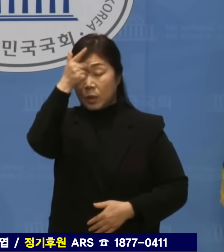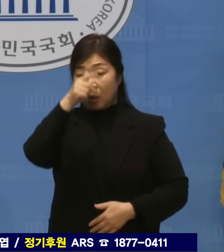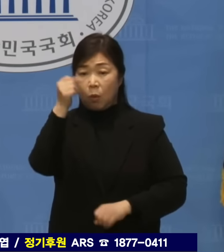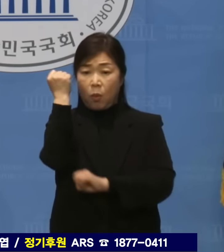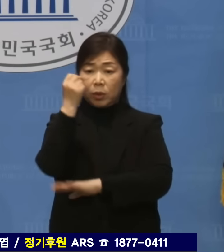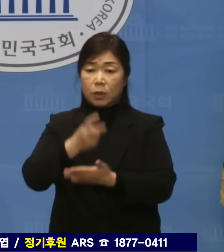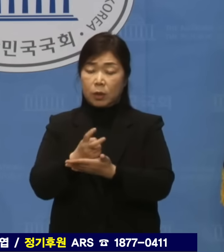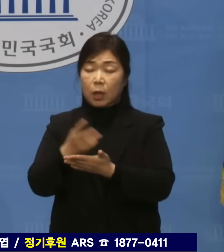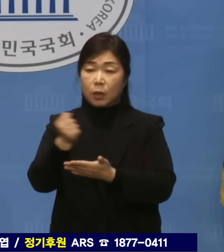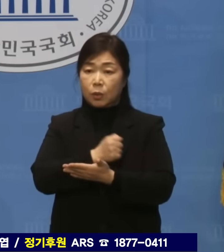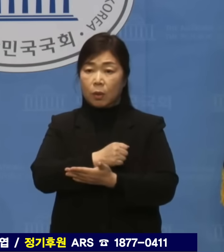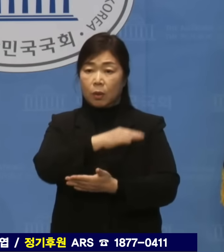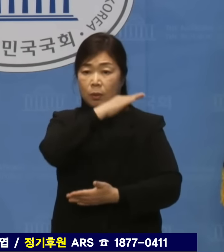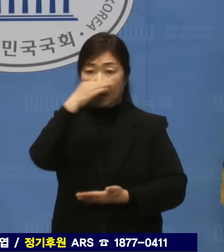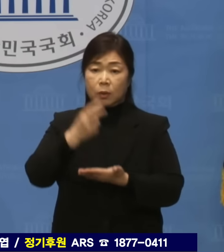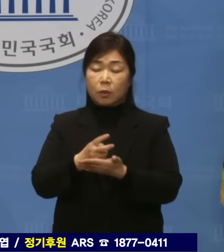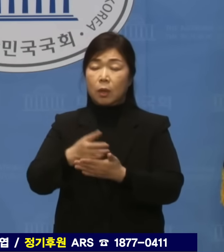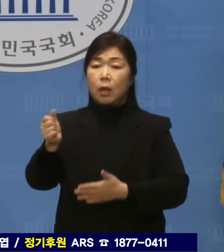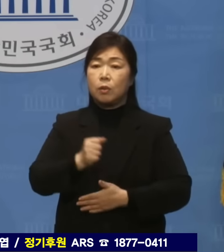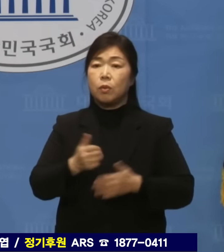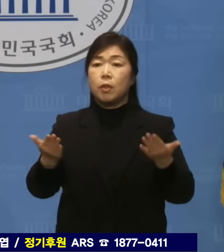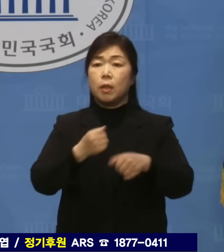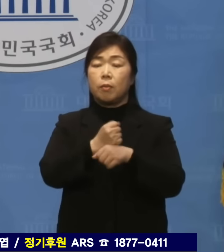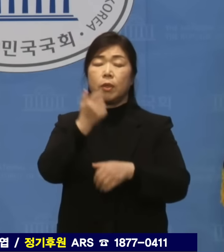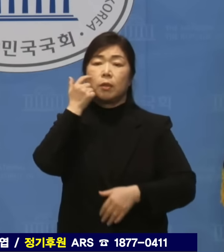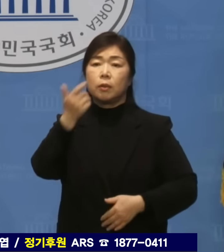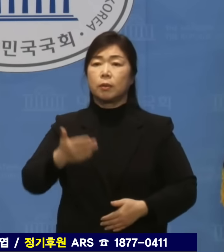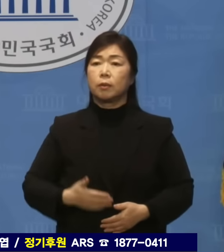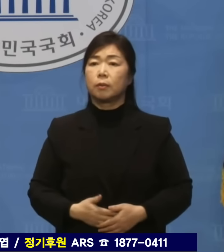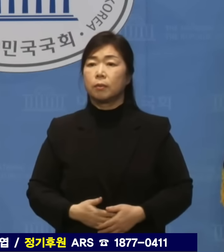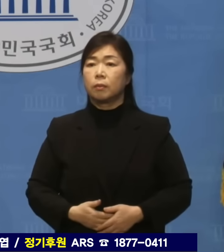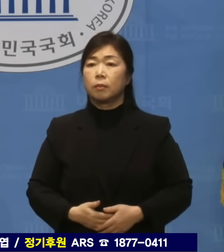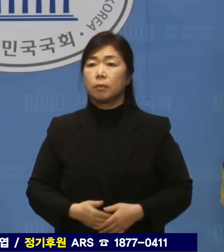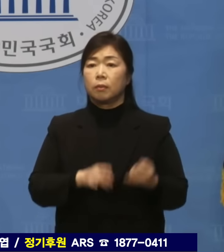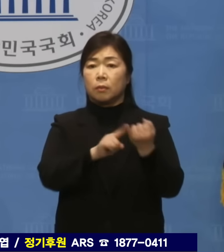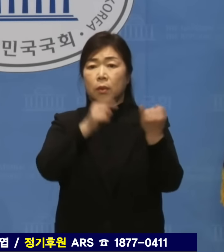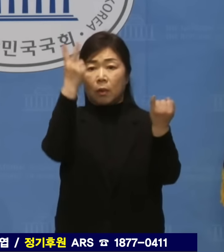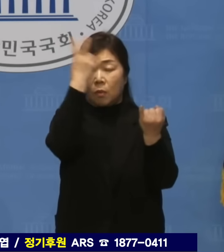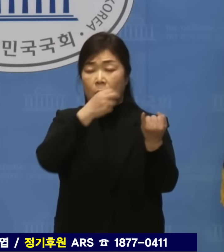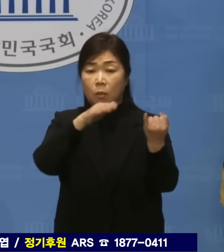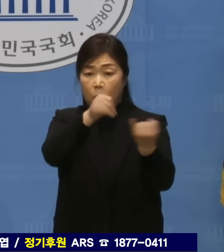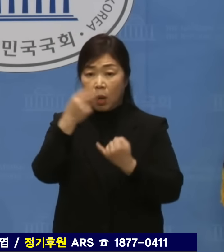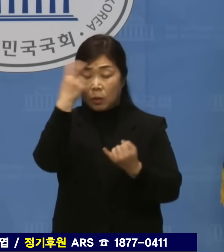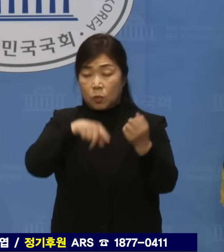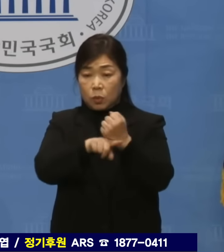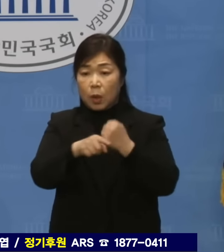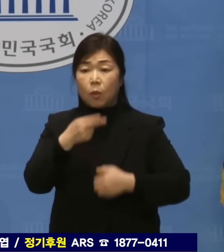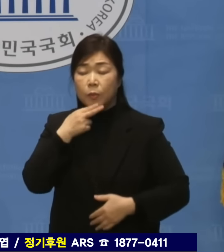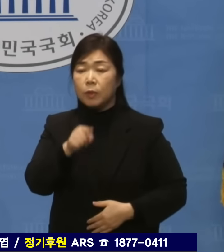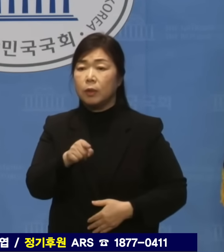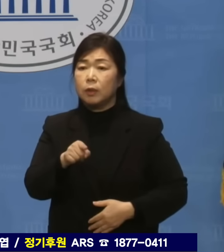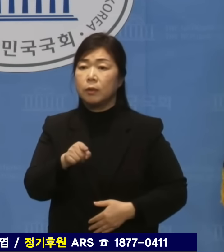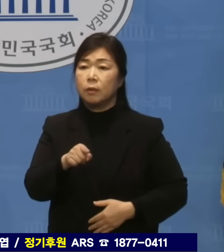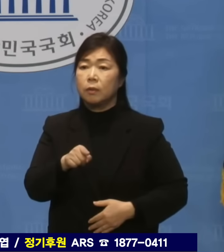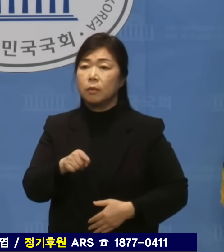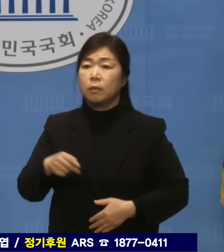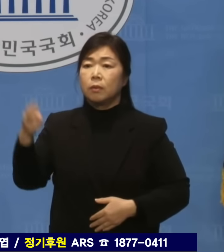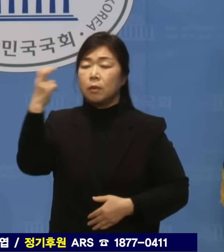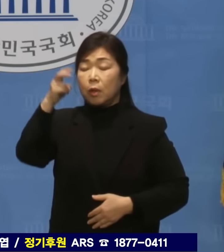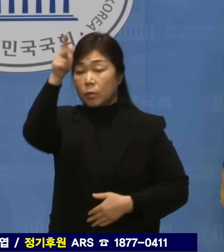말할 수 있습니까? 김건희 여사가 수사조차 받지 않는 현실에서 검찰이 말하는 사법정의는